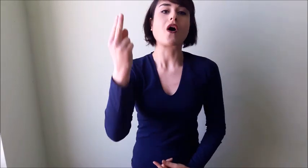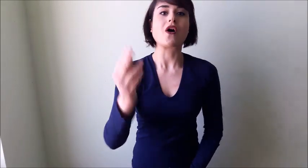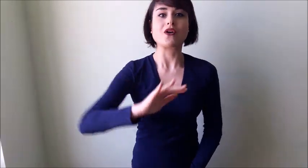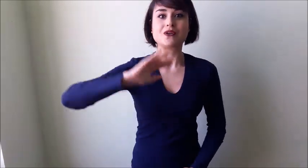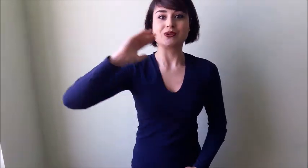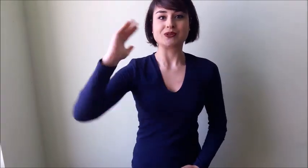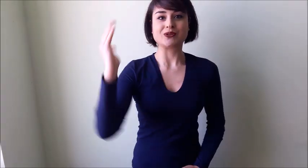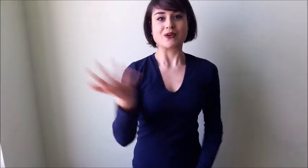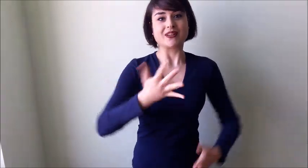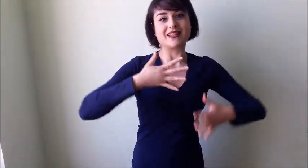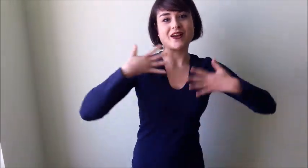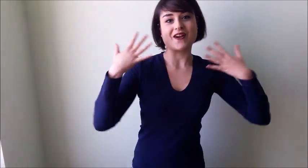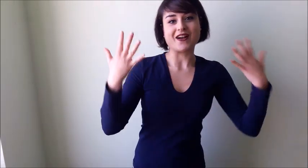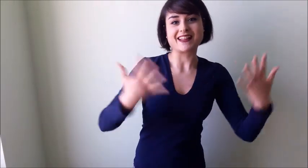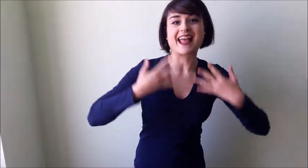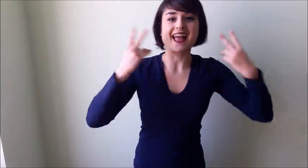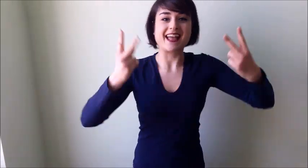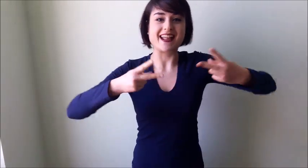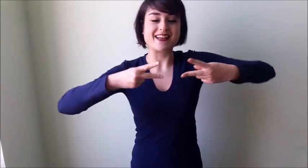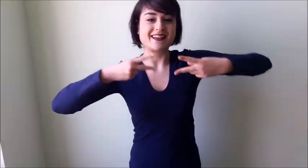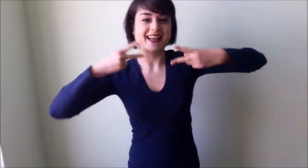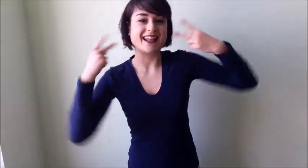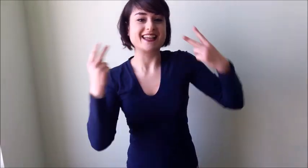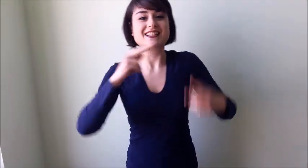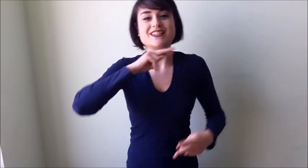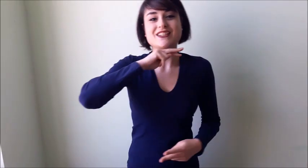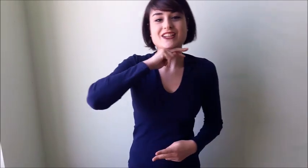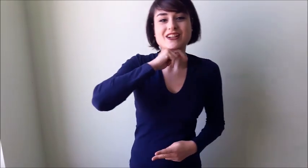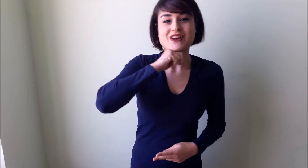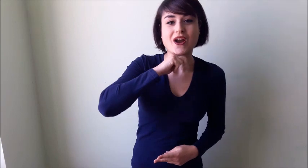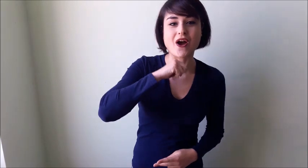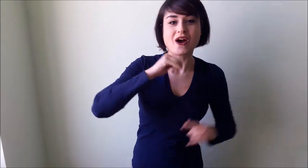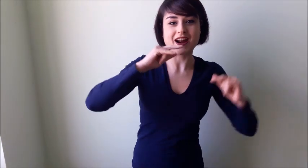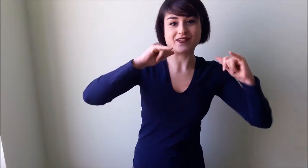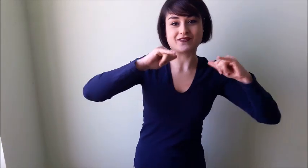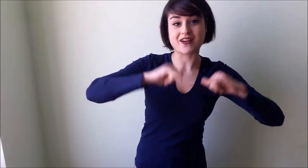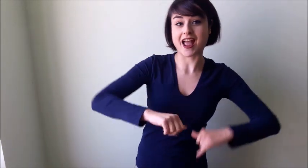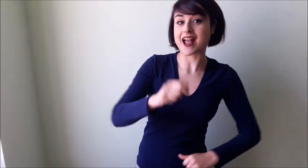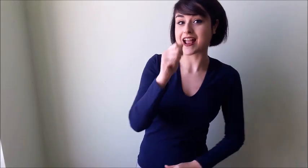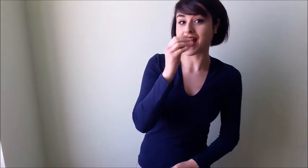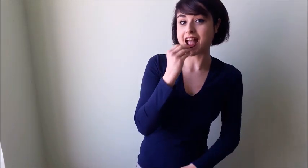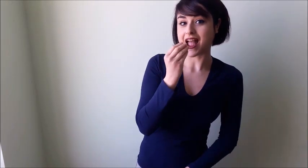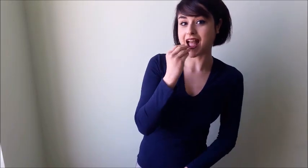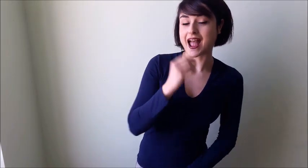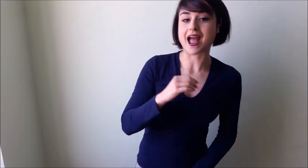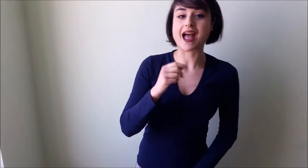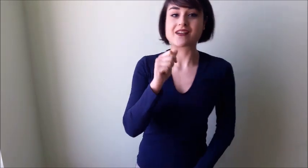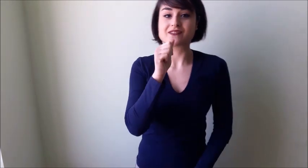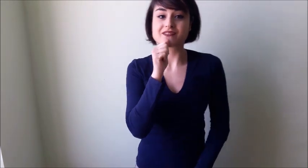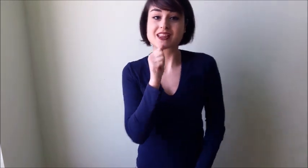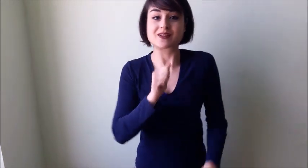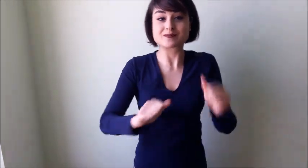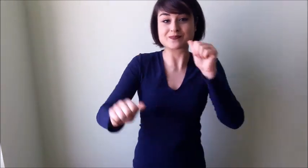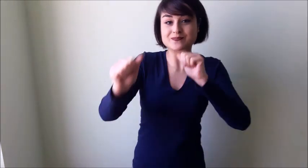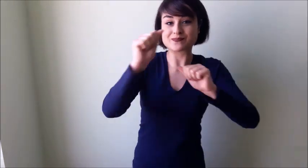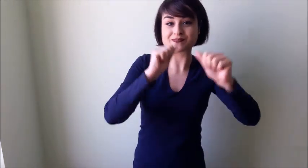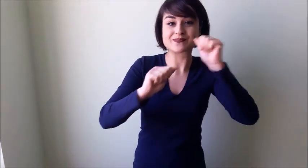Erano tutti contenti. La nonna mangiò la focaccia e beve il vino che aveva ricevuto